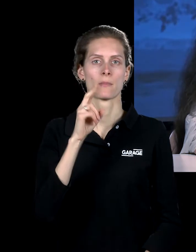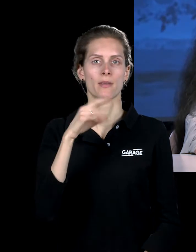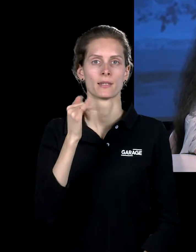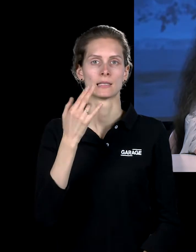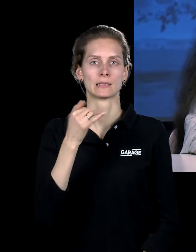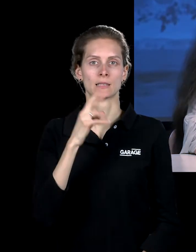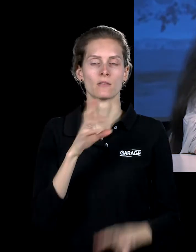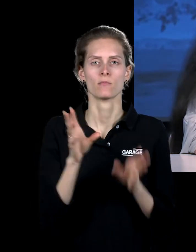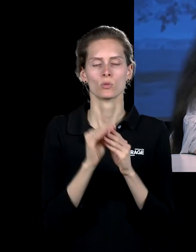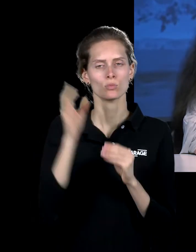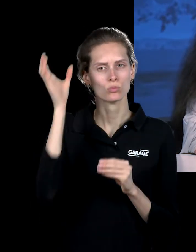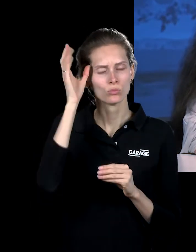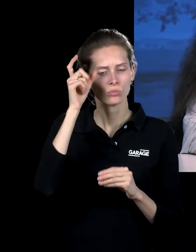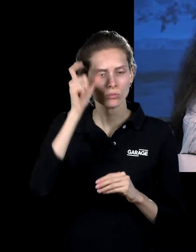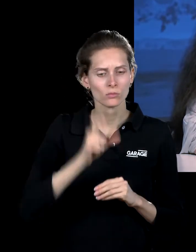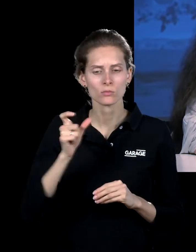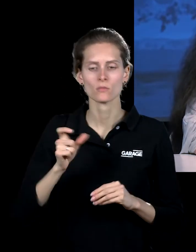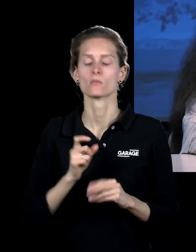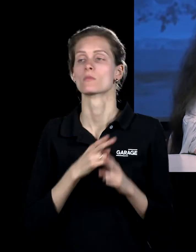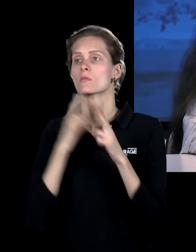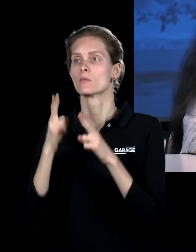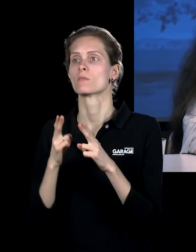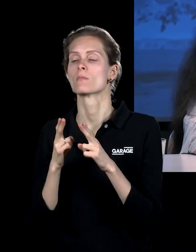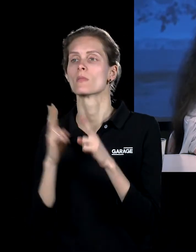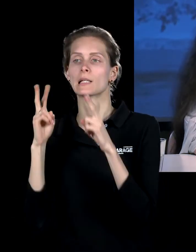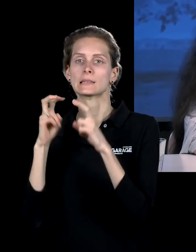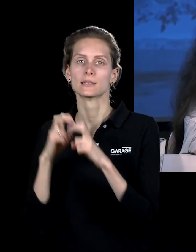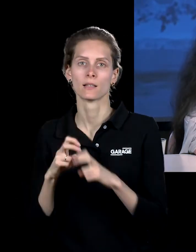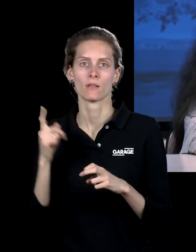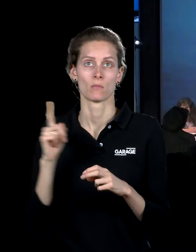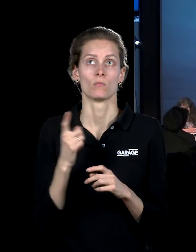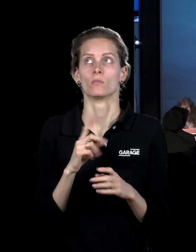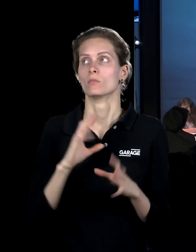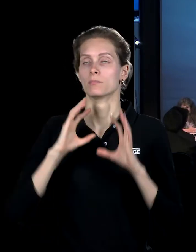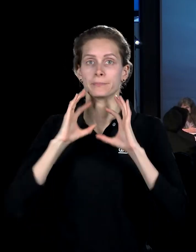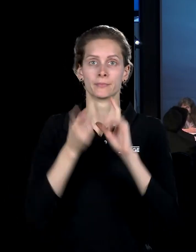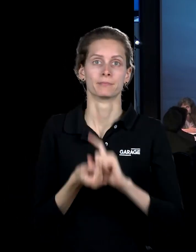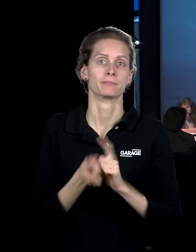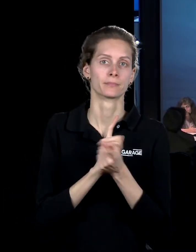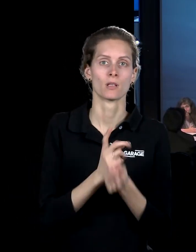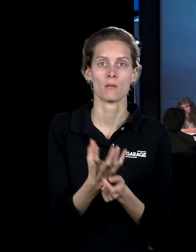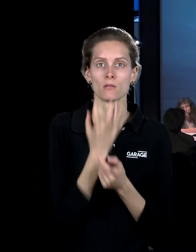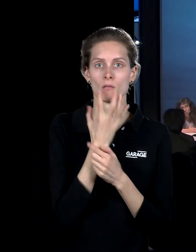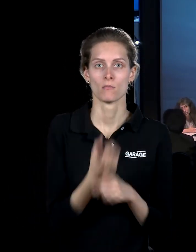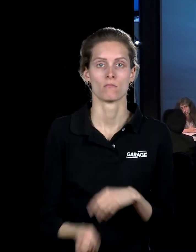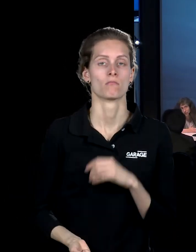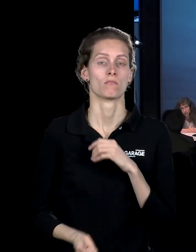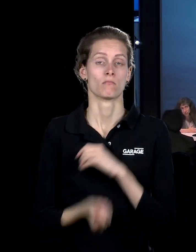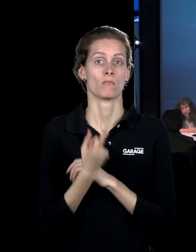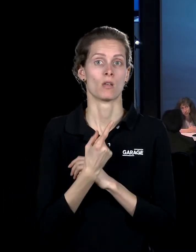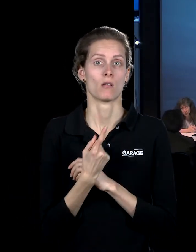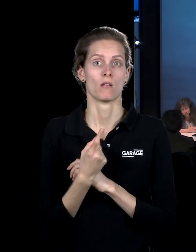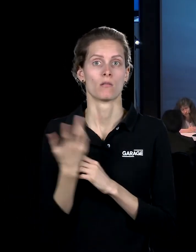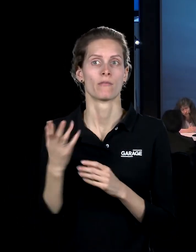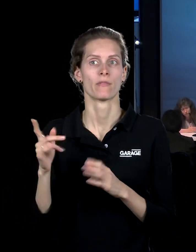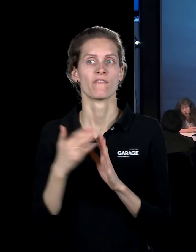отправляются туда с целью исследования, поскольку глобальное потепление, меняется климат. Наверное, этот климат вызвал мутации